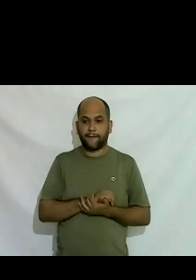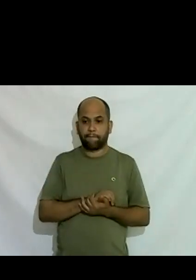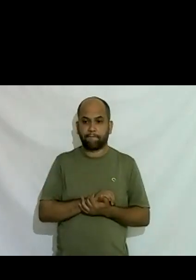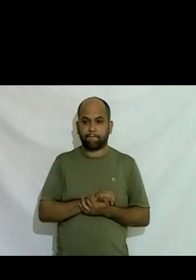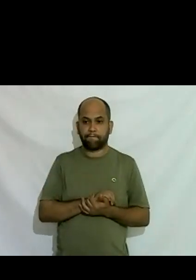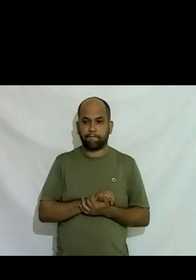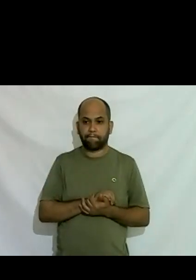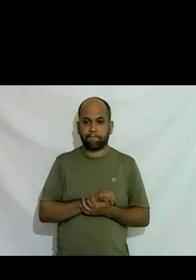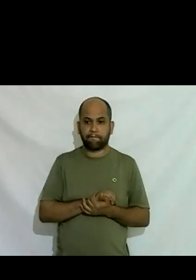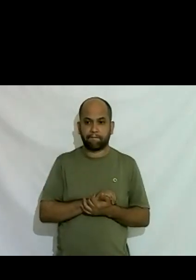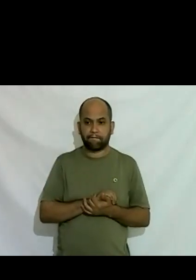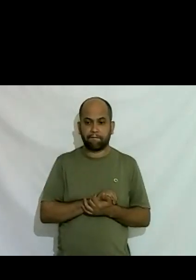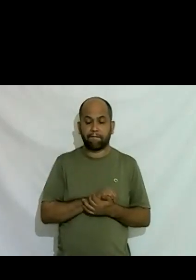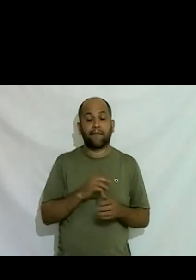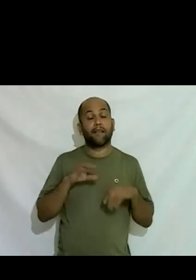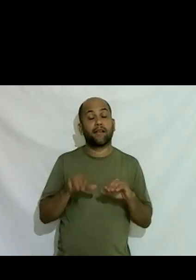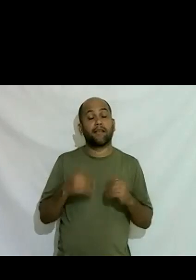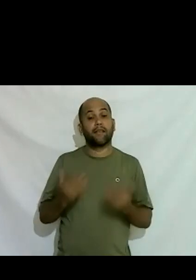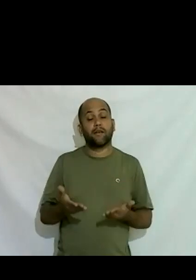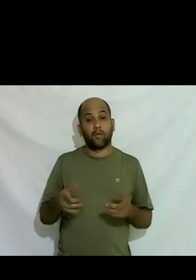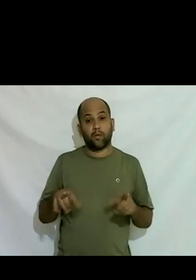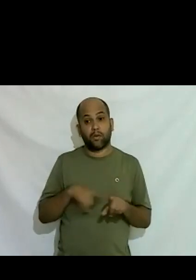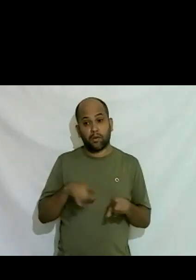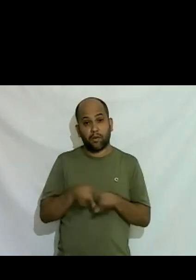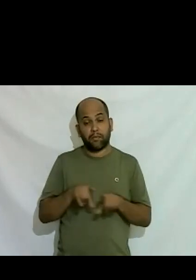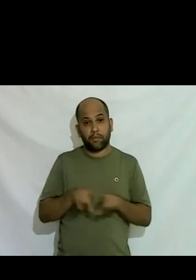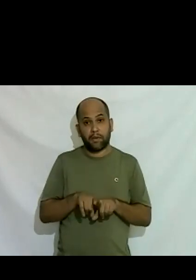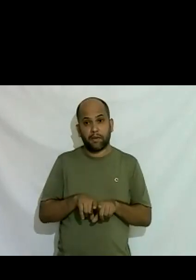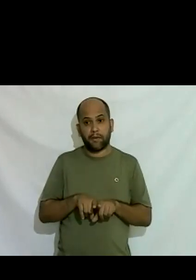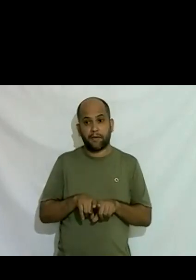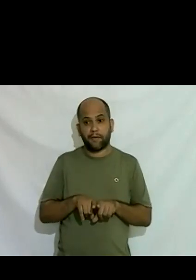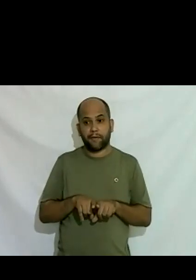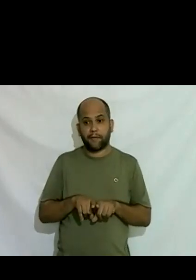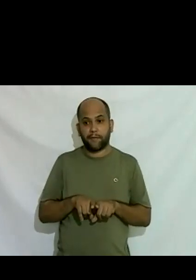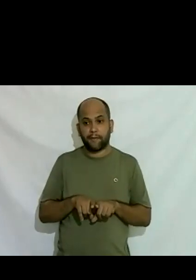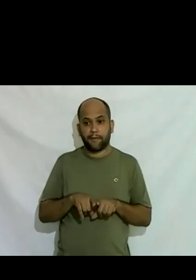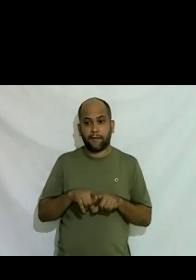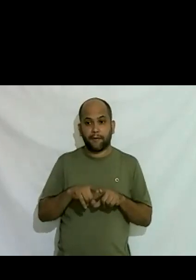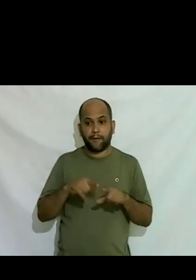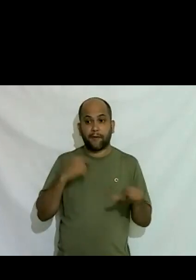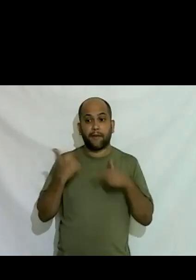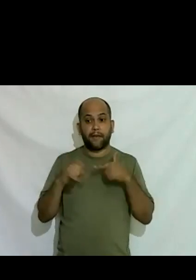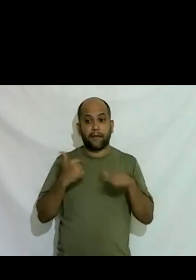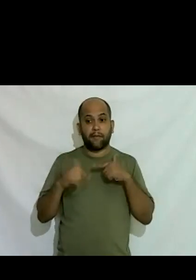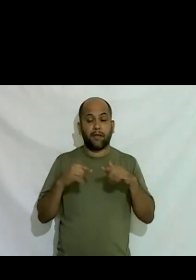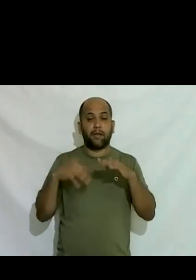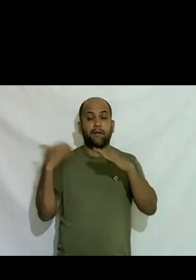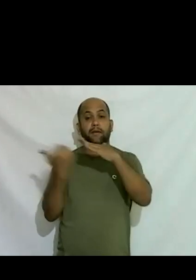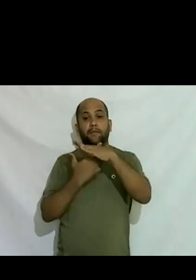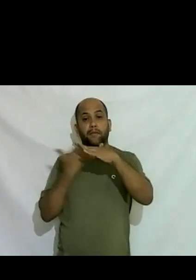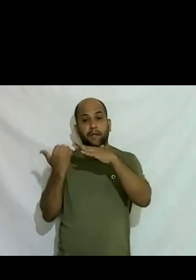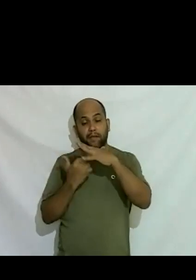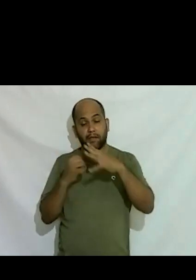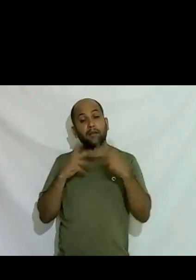e aí eu também simultaneamente quando trabalhando trans eu fiz eu resolvi me